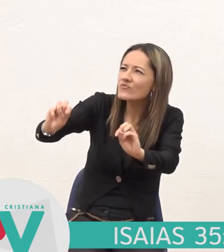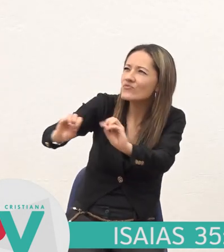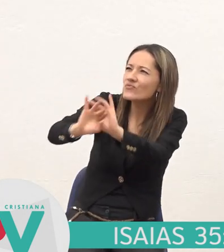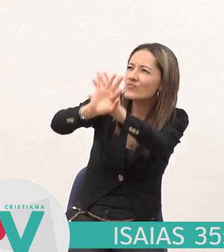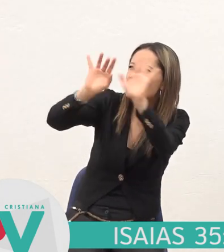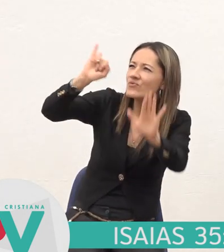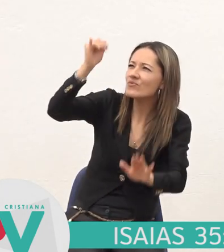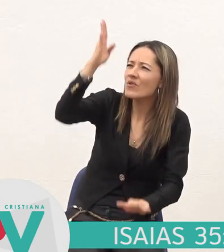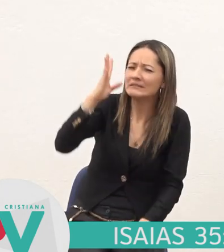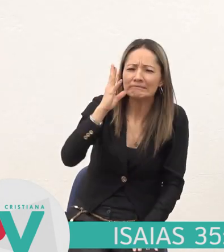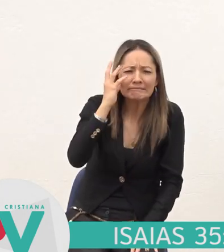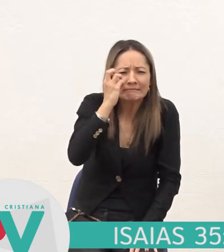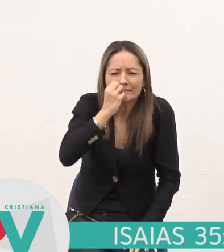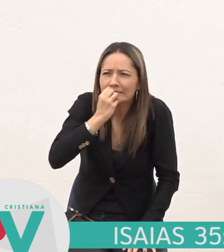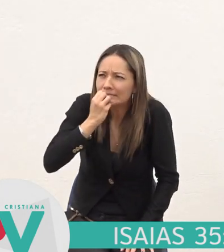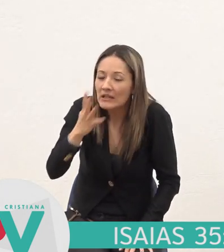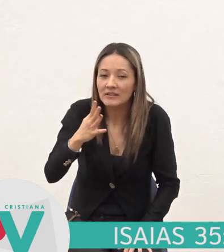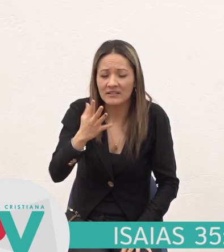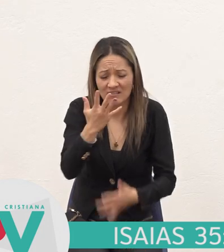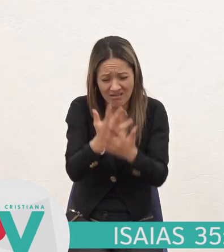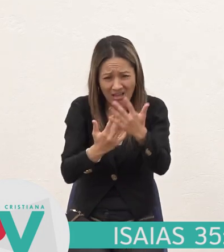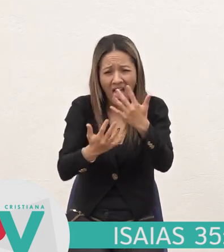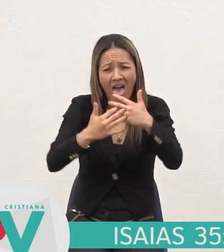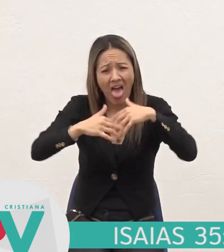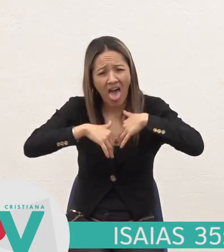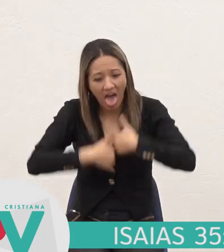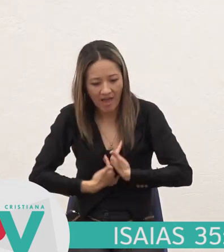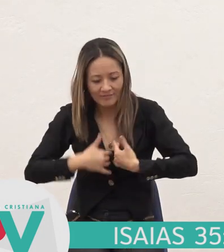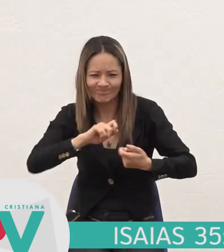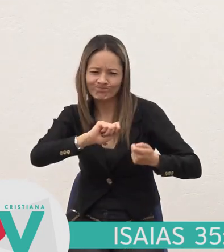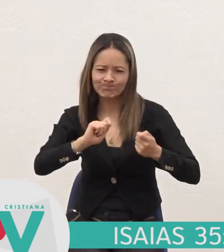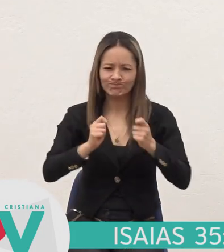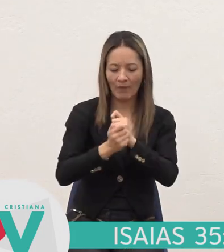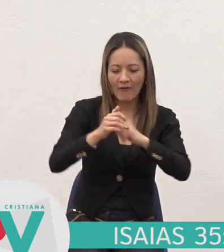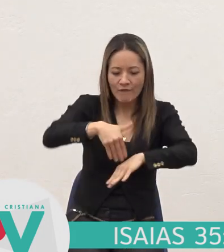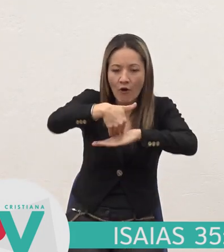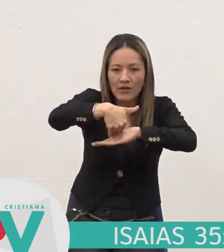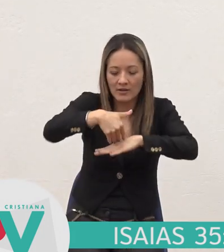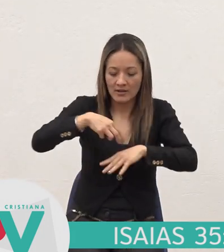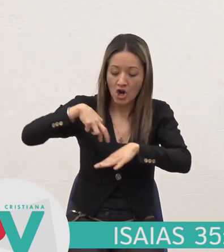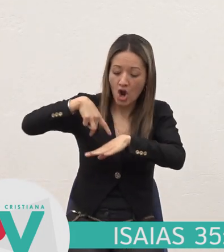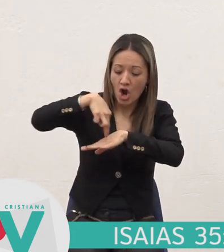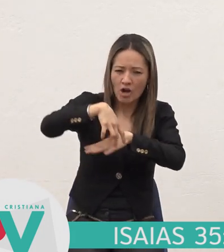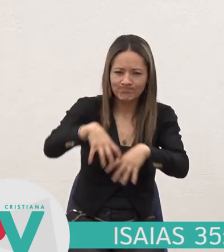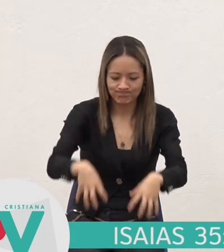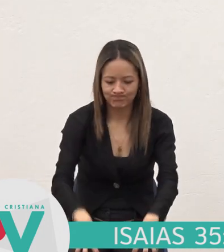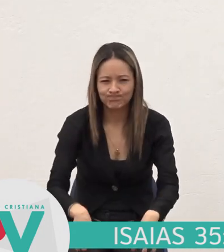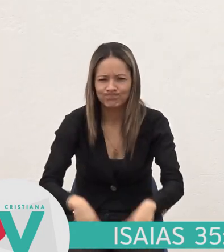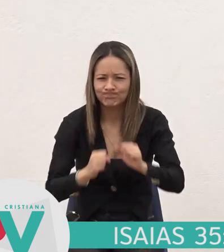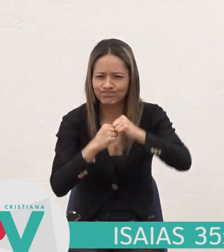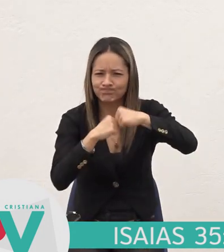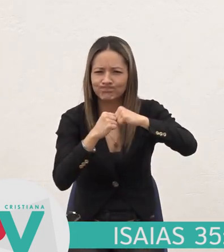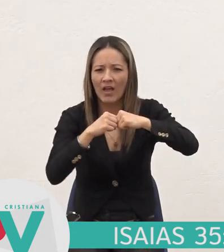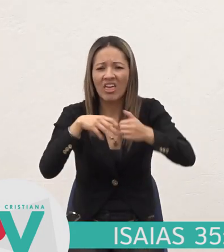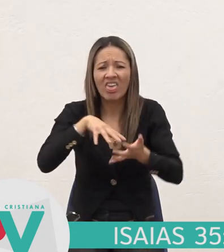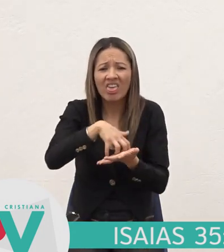Fortaleced Las manos cansadas Afirmad Las rodillas Endebles Decid A los de corazón Apocado